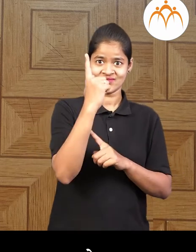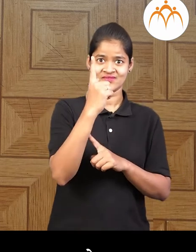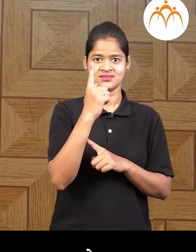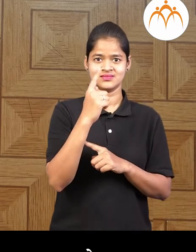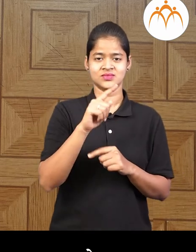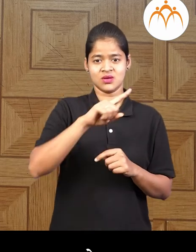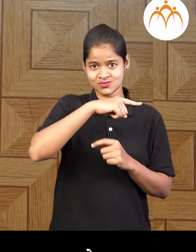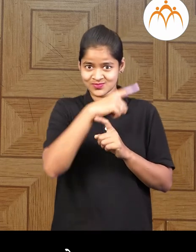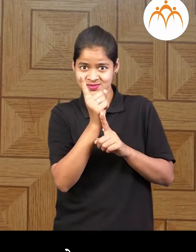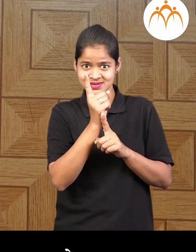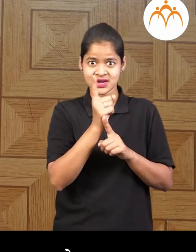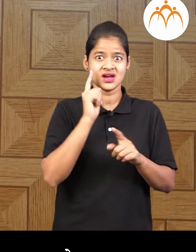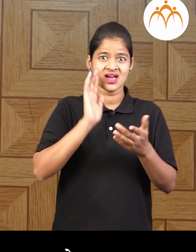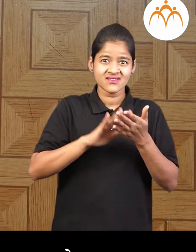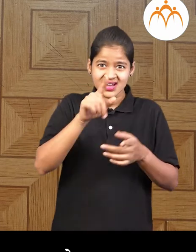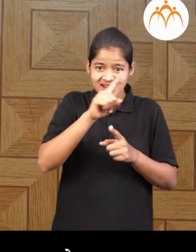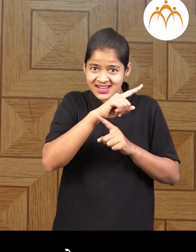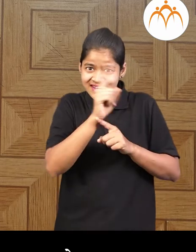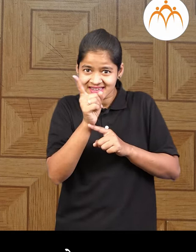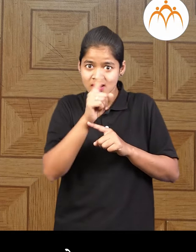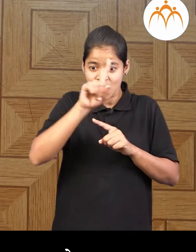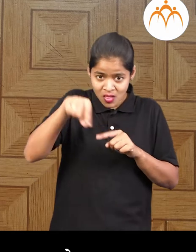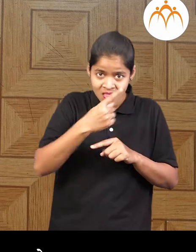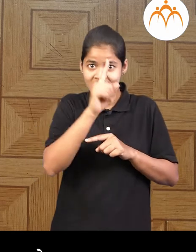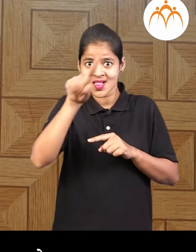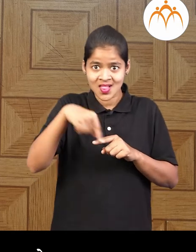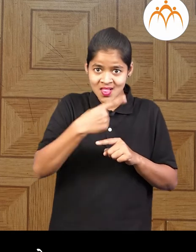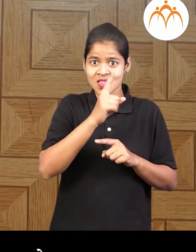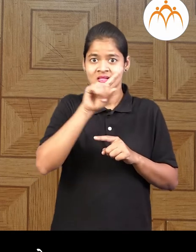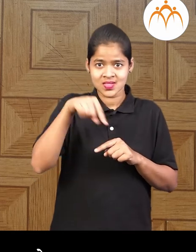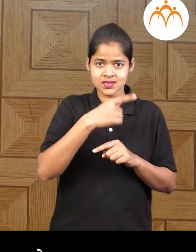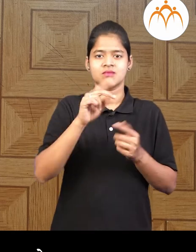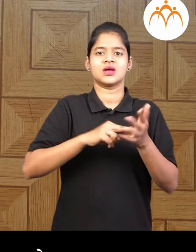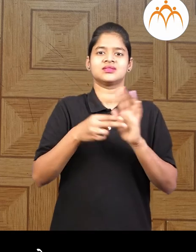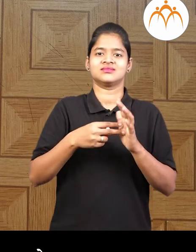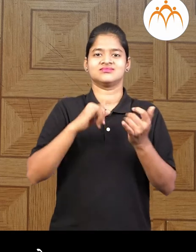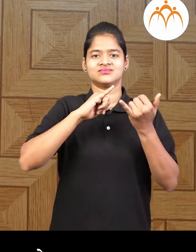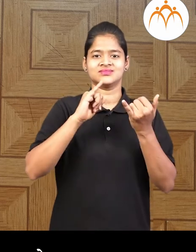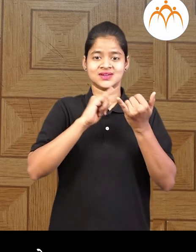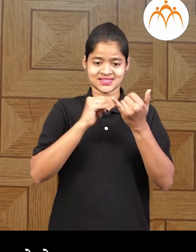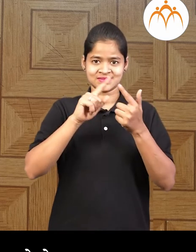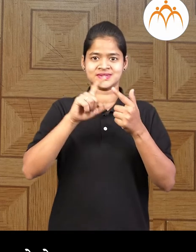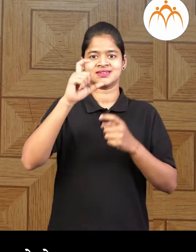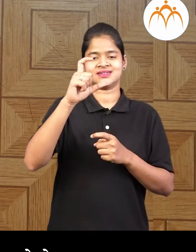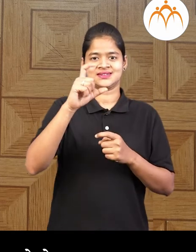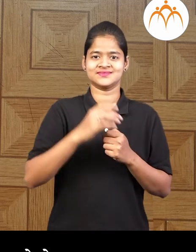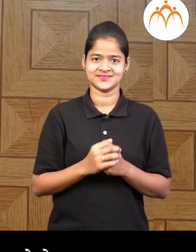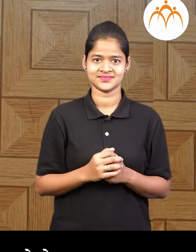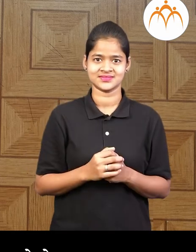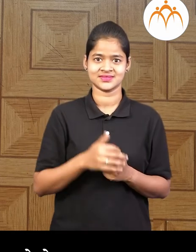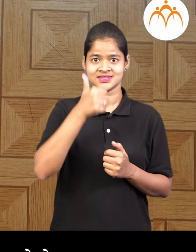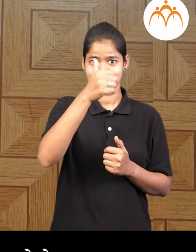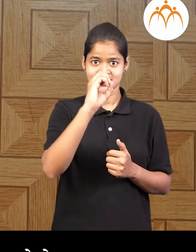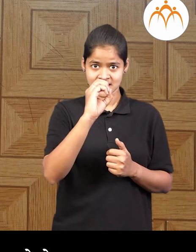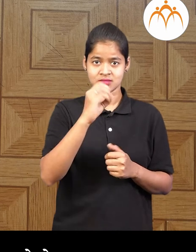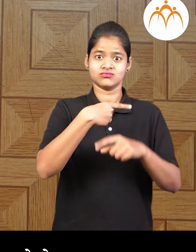चलमिन ़ स्काट चल्म healthy normal सेखणयां जले